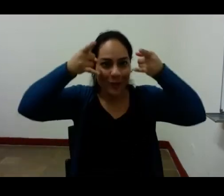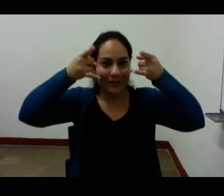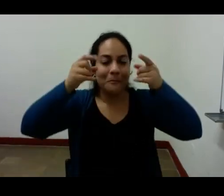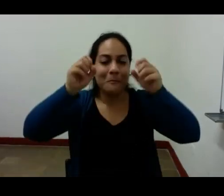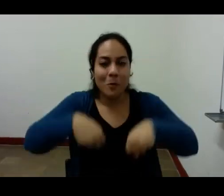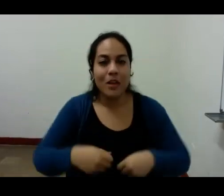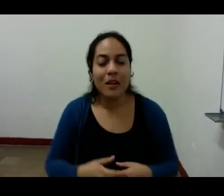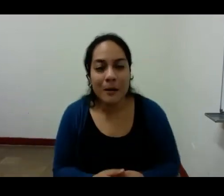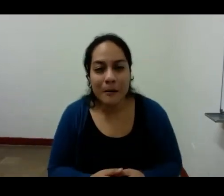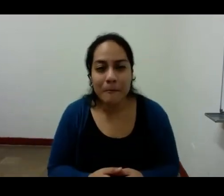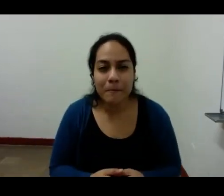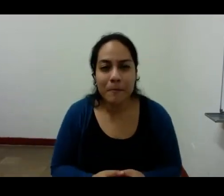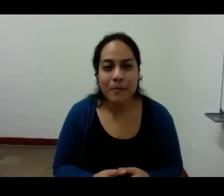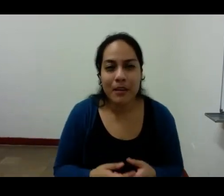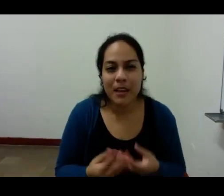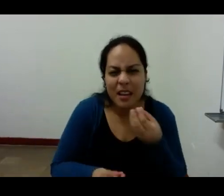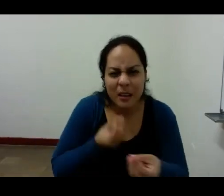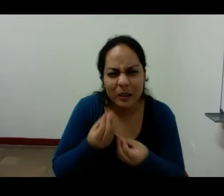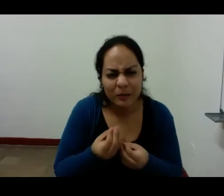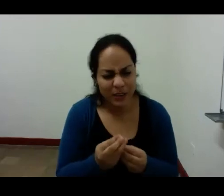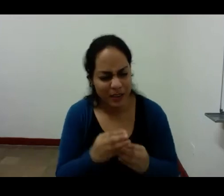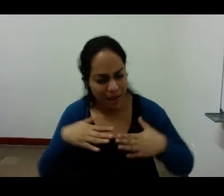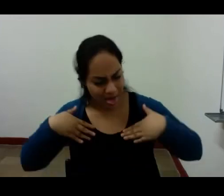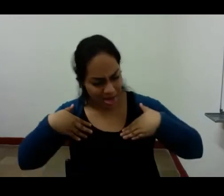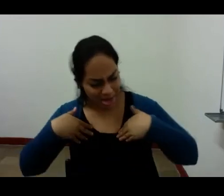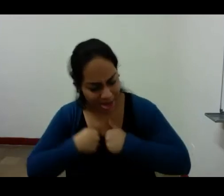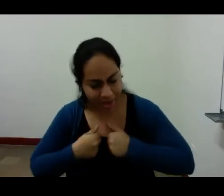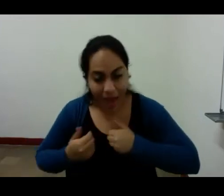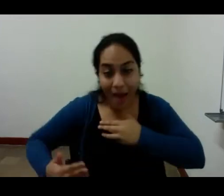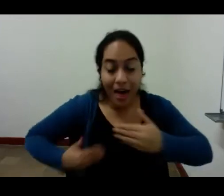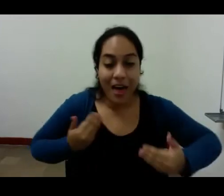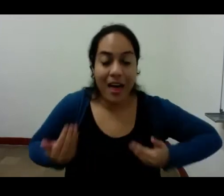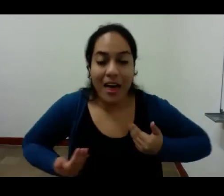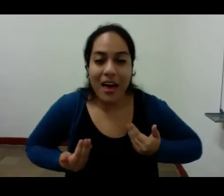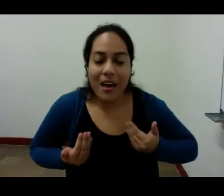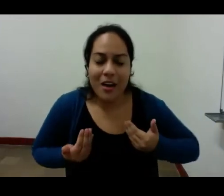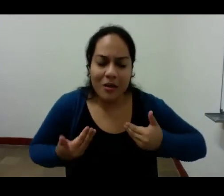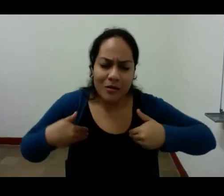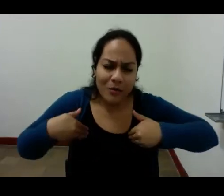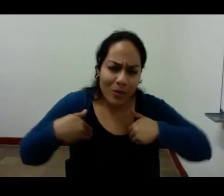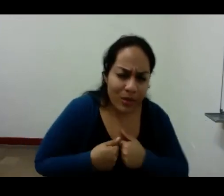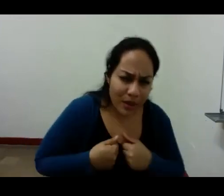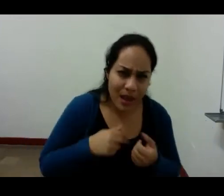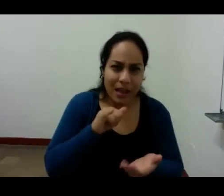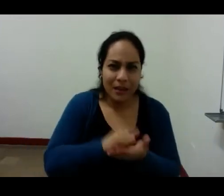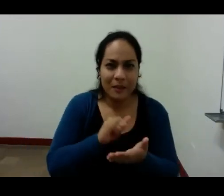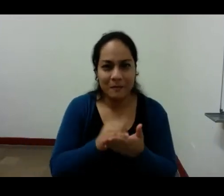aumenta el placer y el cansancio es el segundo paso